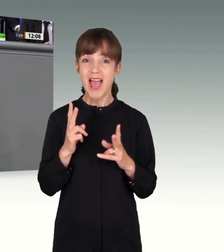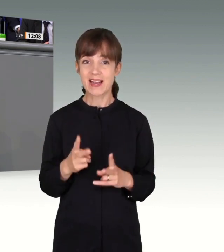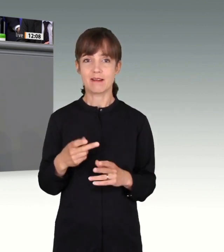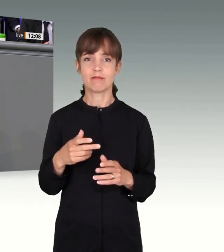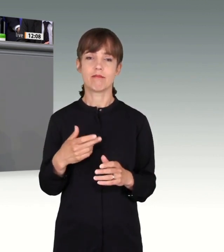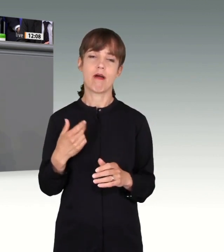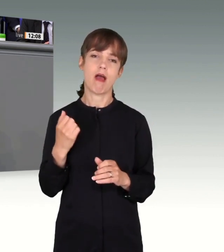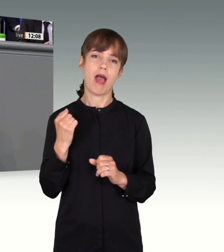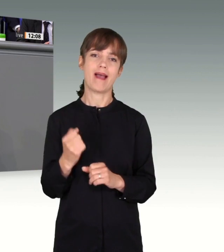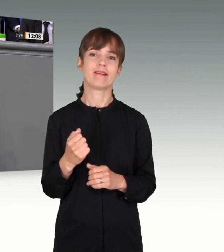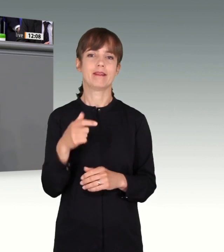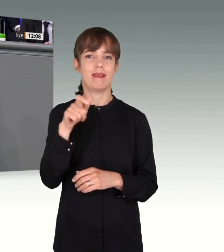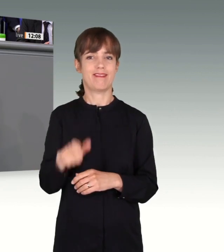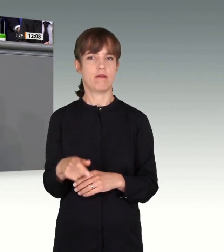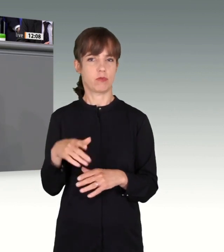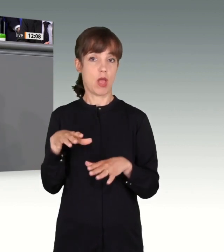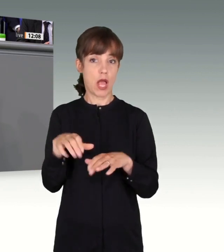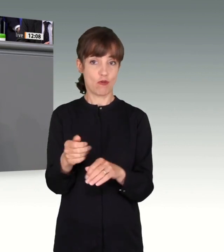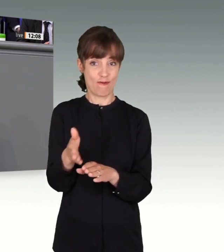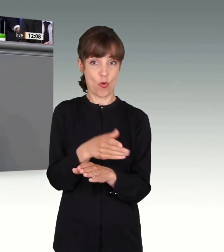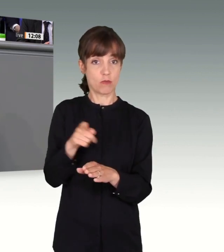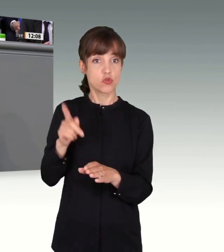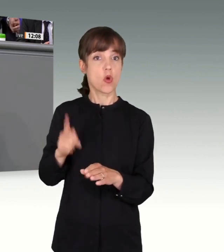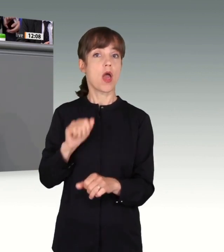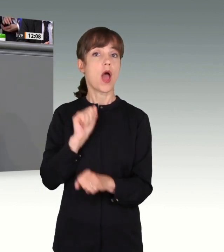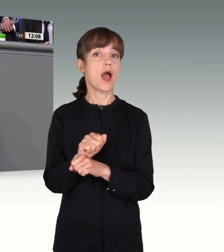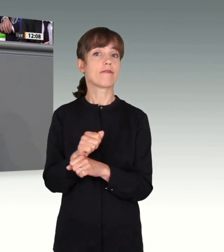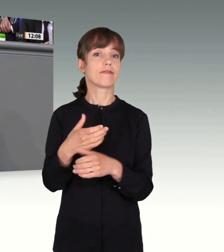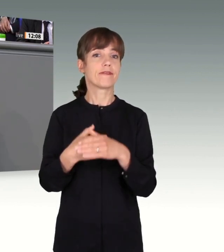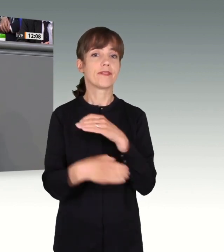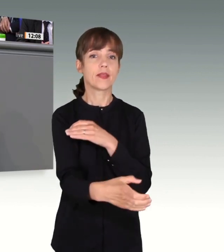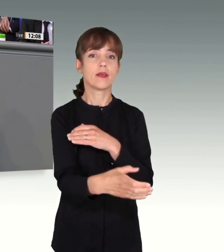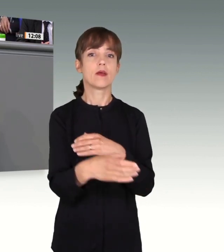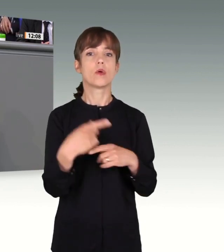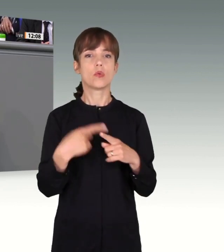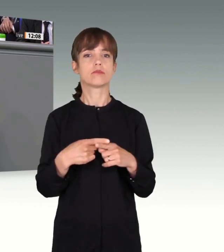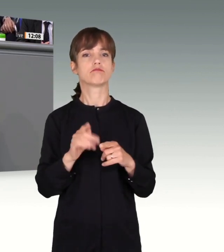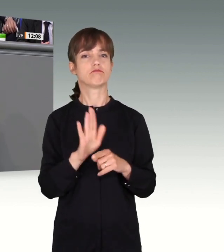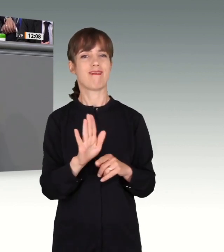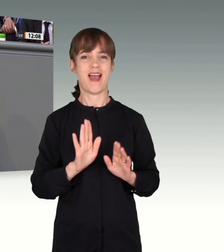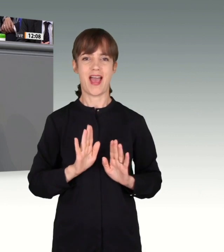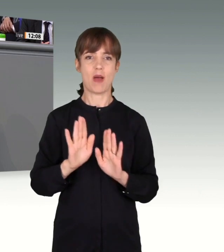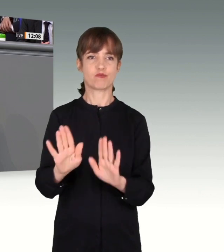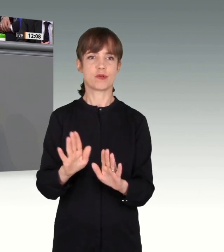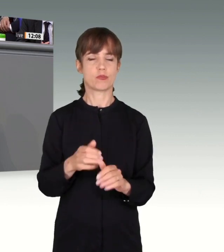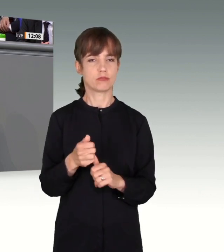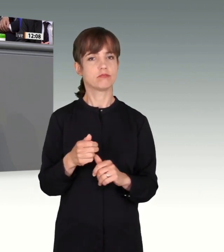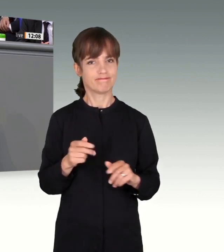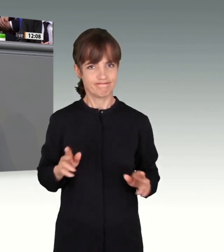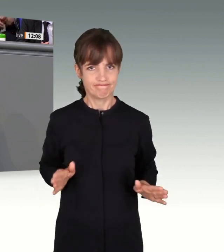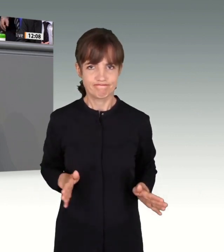Versorgnisse gegeben hat. An dieser Stelle möchte ich mich bei den Opfern und Hinterbliebenen stellvertretend